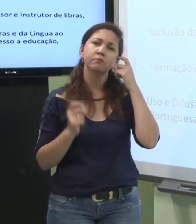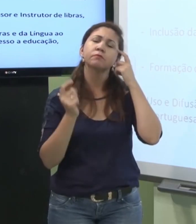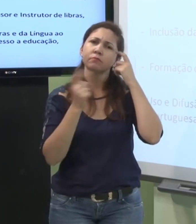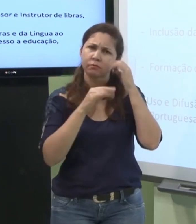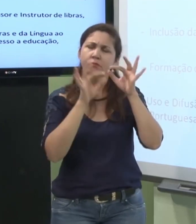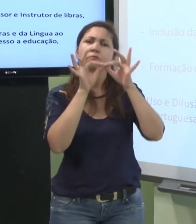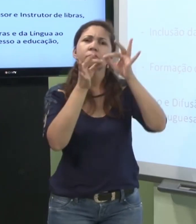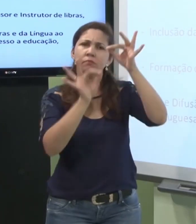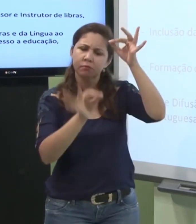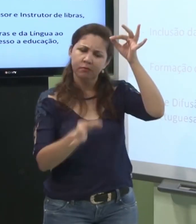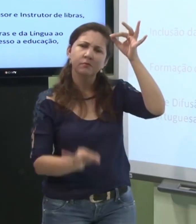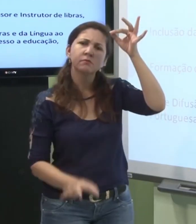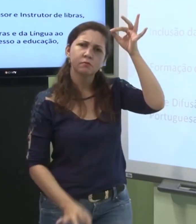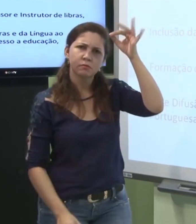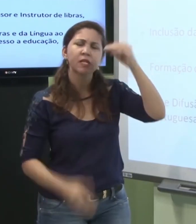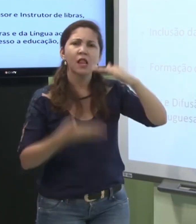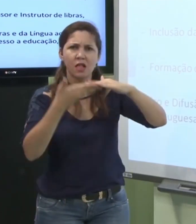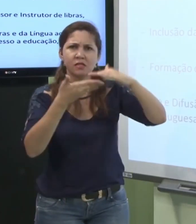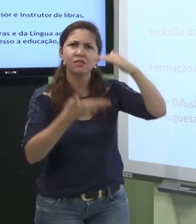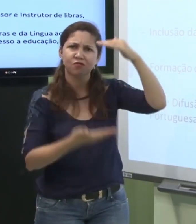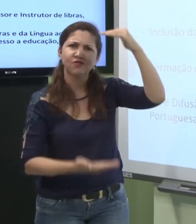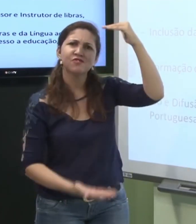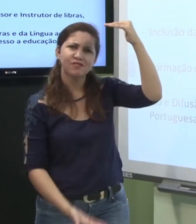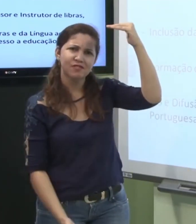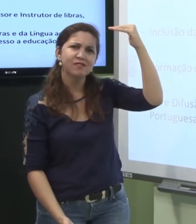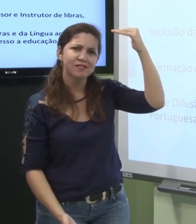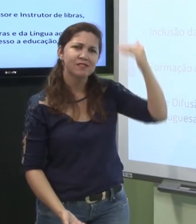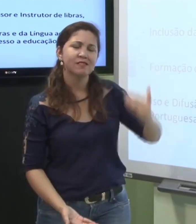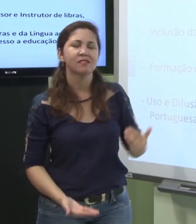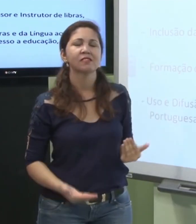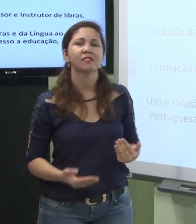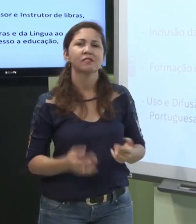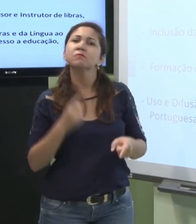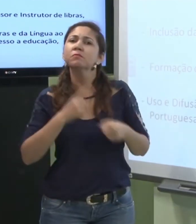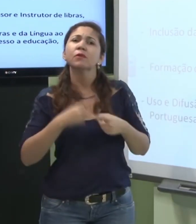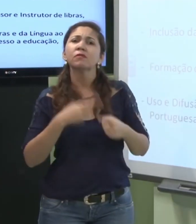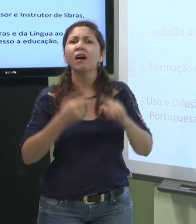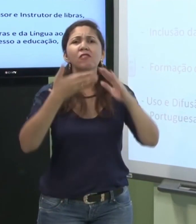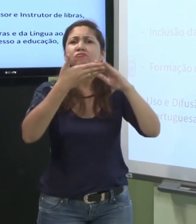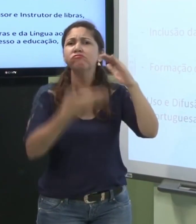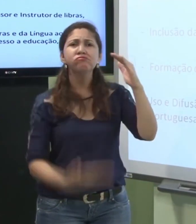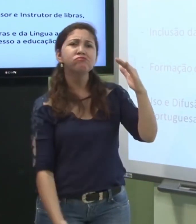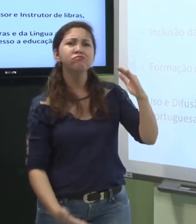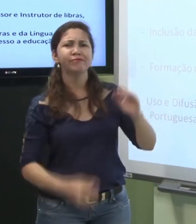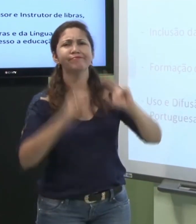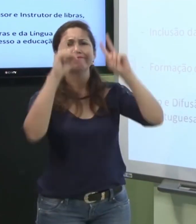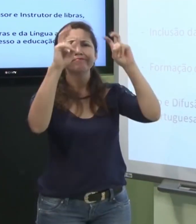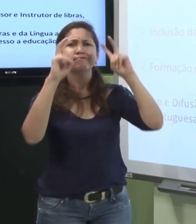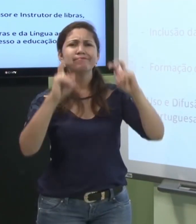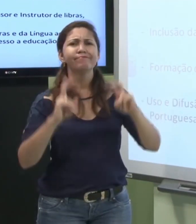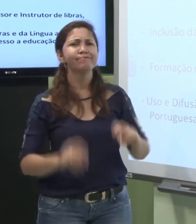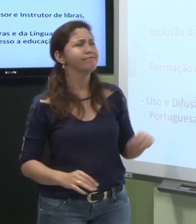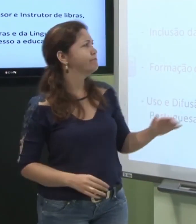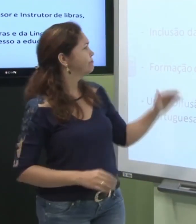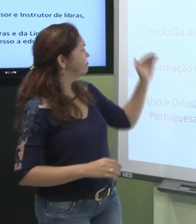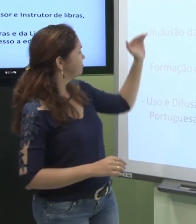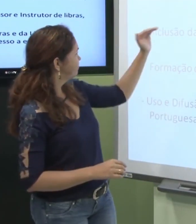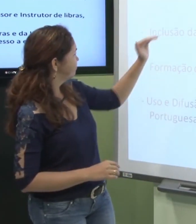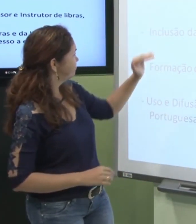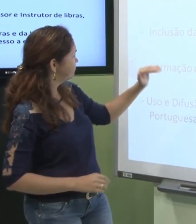mais detalhadamente falando sobre cada especificidade da área da inclusão